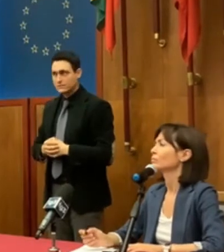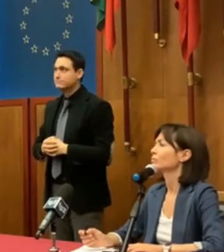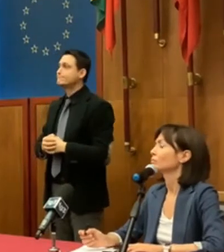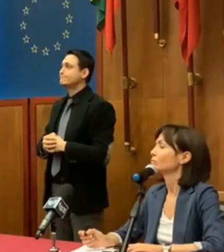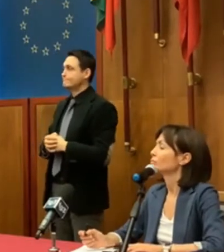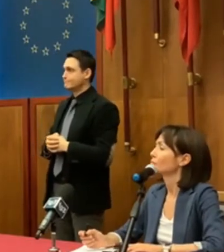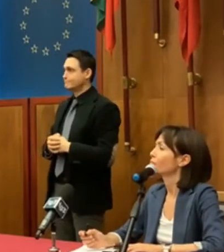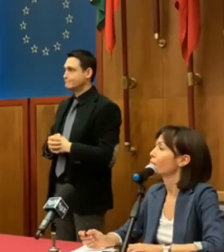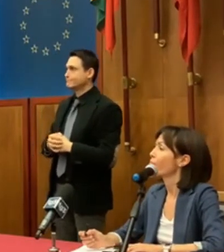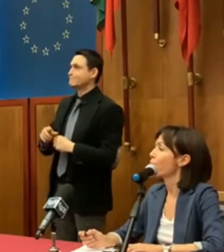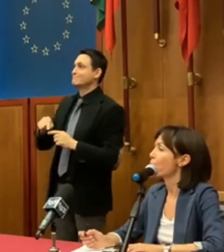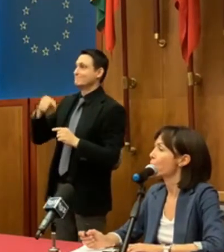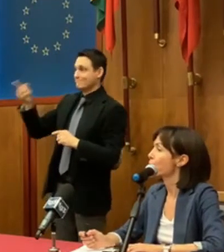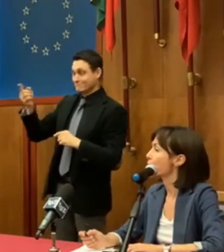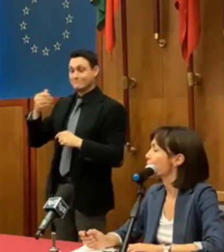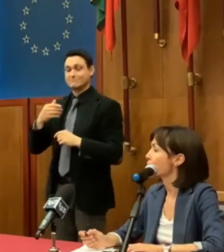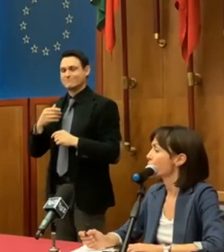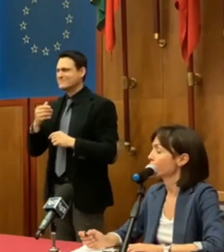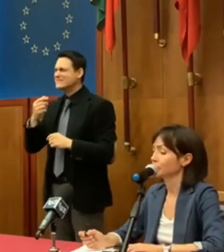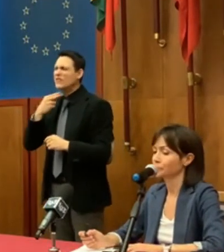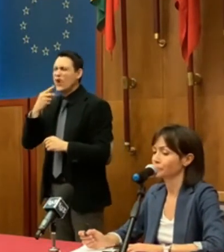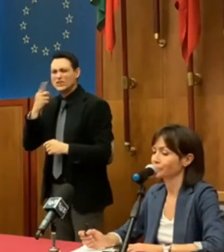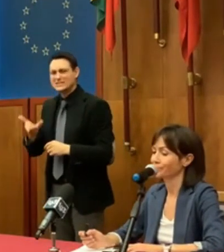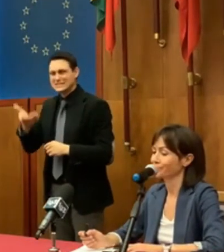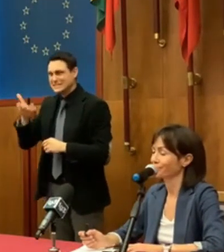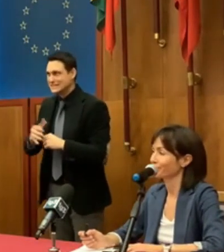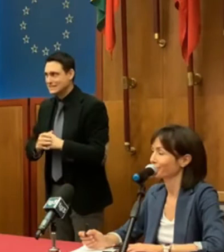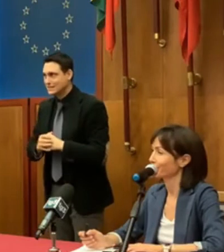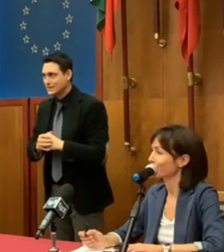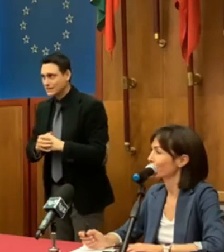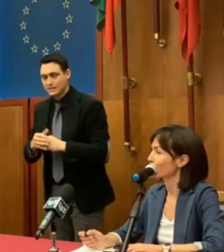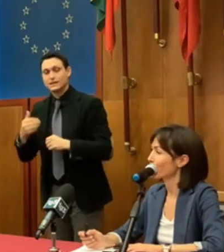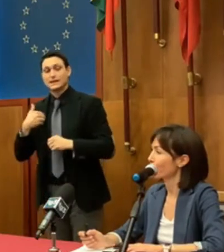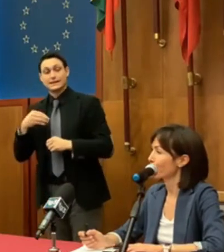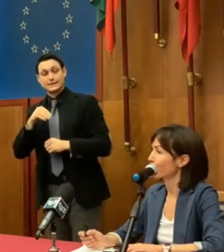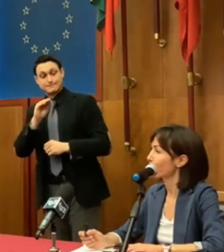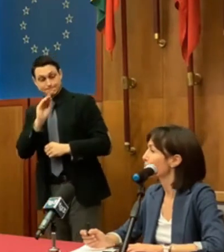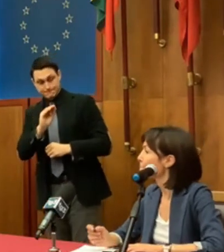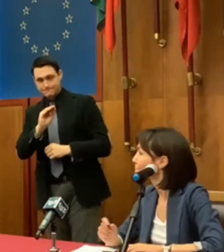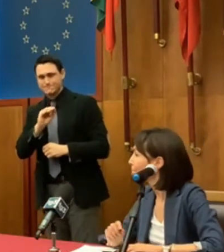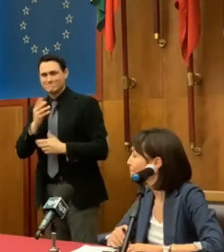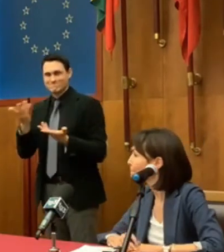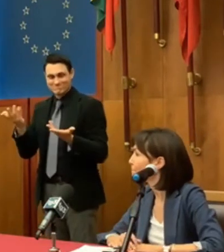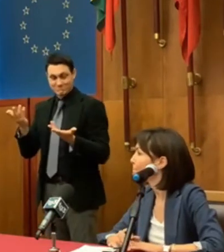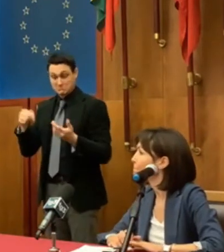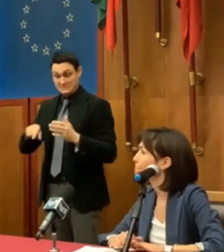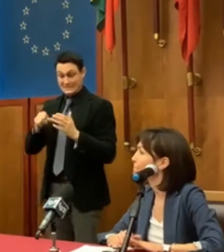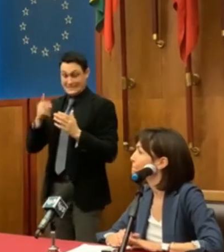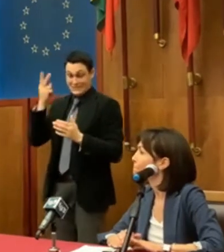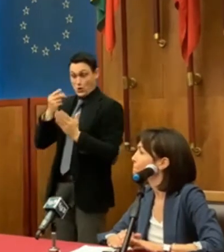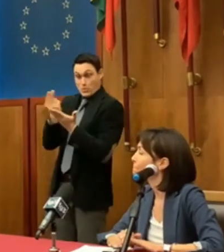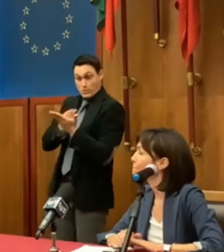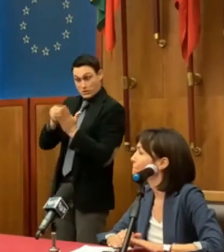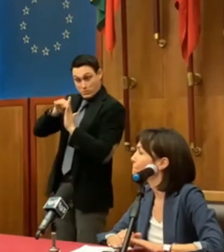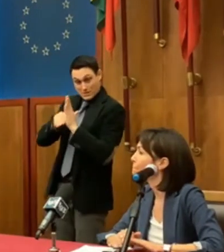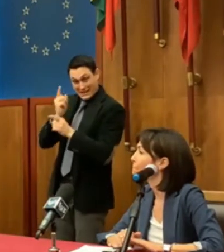Ministro, sono Zerio Lulli, Messina in diretta. Voce, voce. Sì, mi domandavo se in tempi abbastanza rapidi ci sarà una